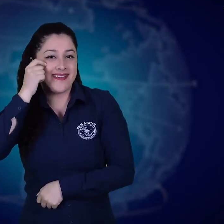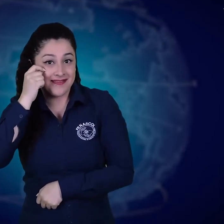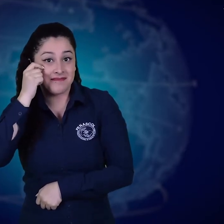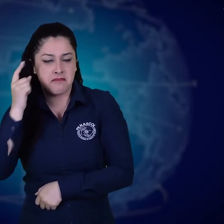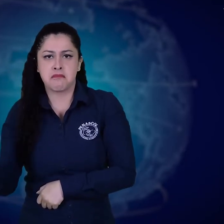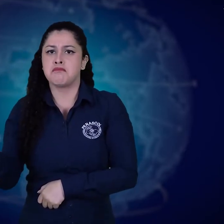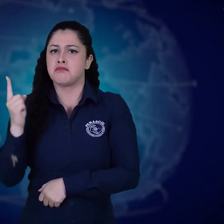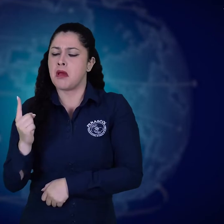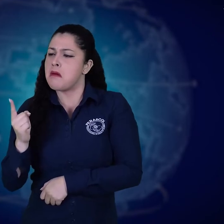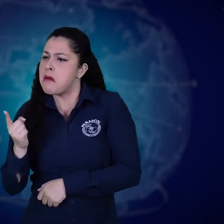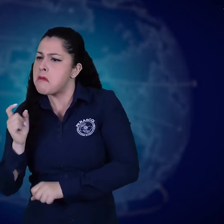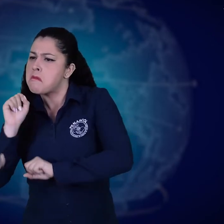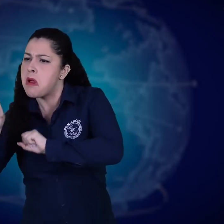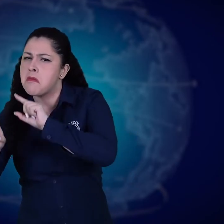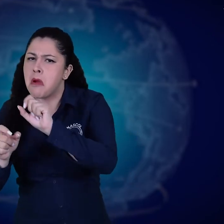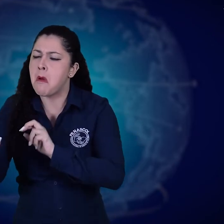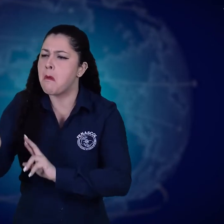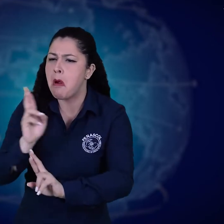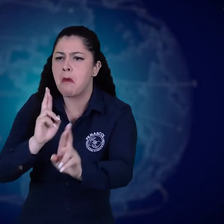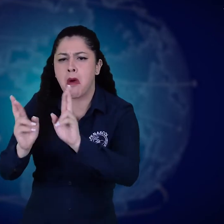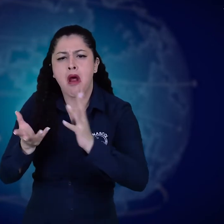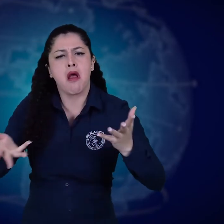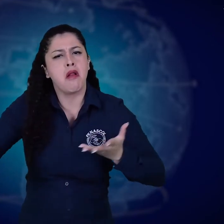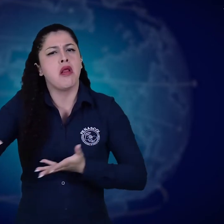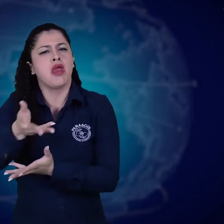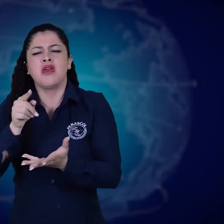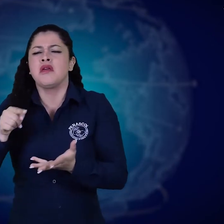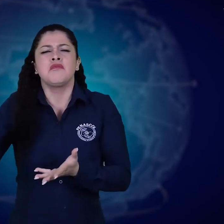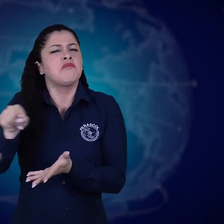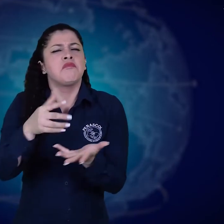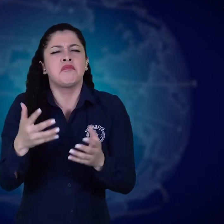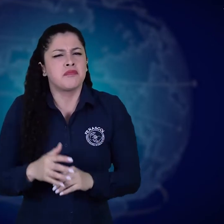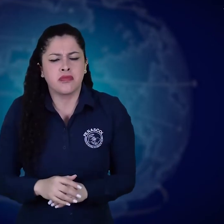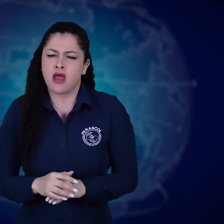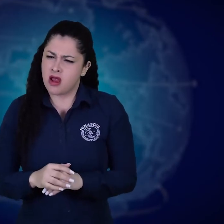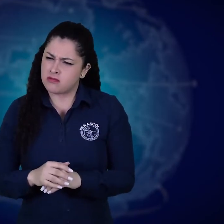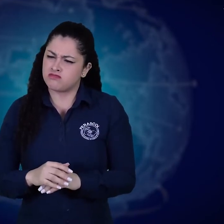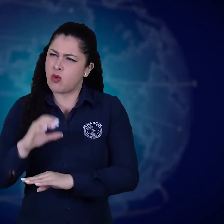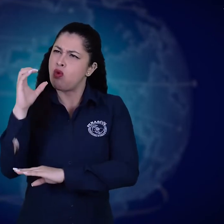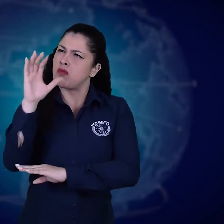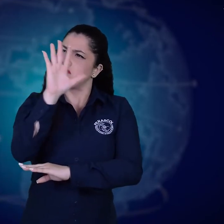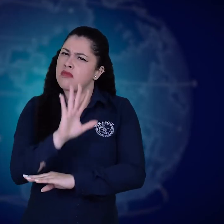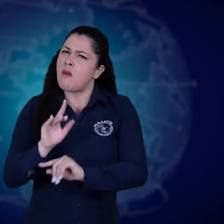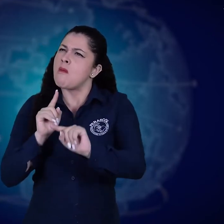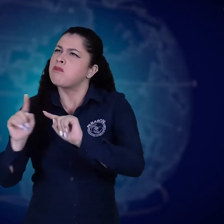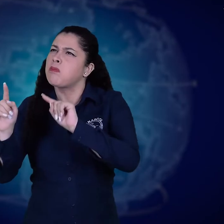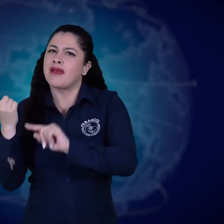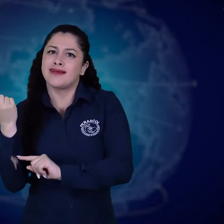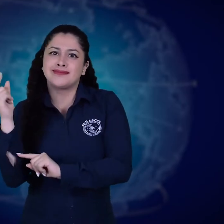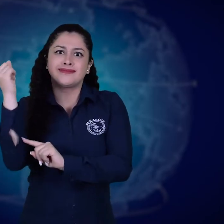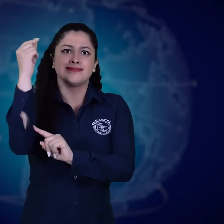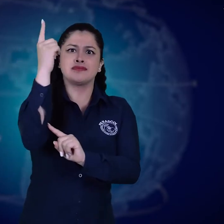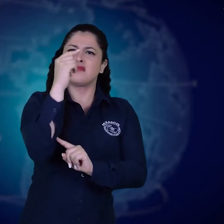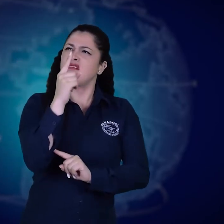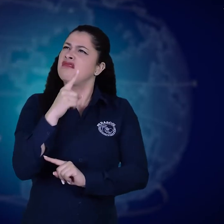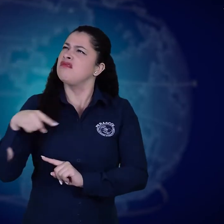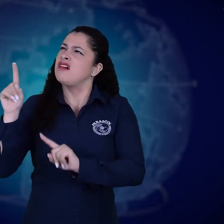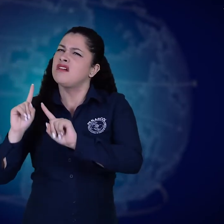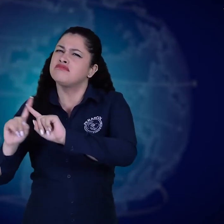Mejía, para interactuar y responder a preguntas como la identidad digital de nuestro país